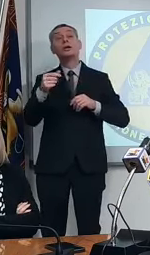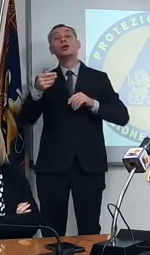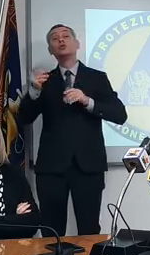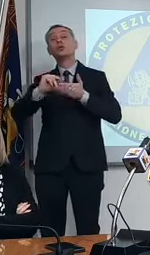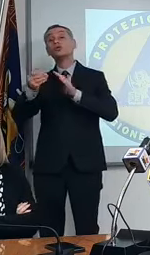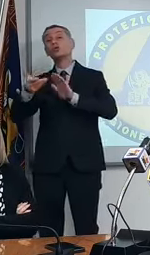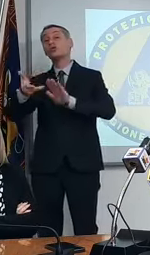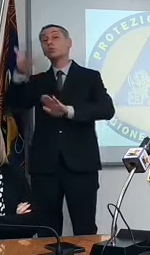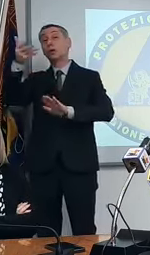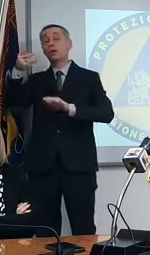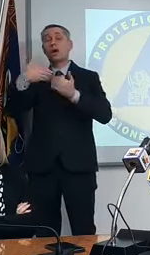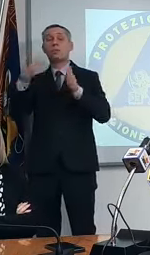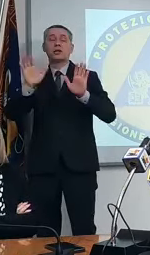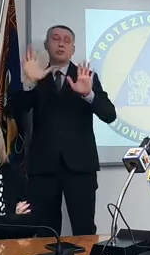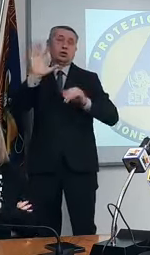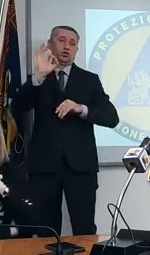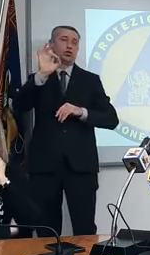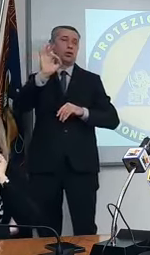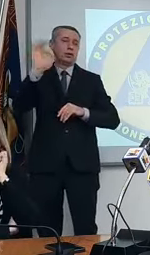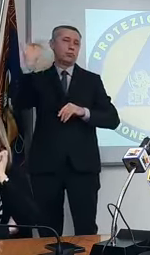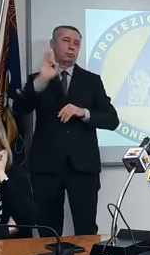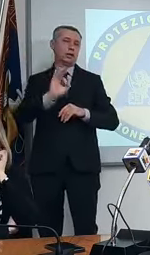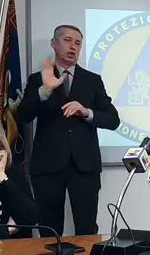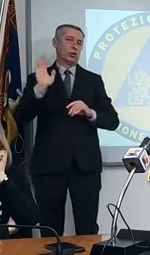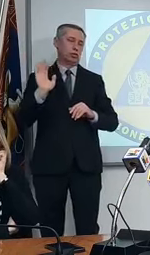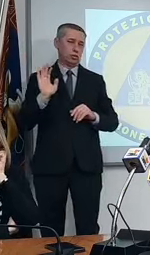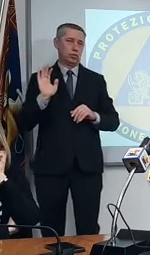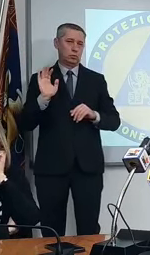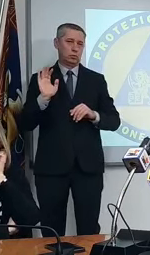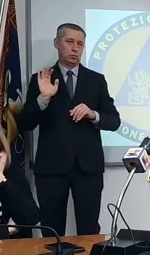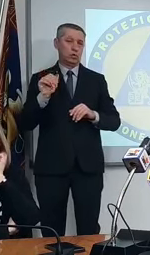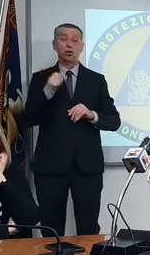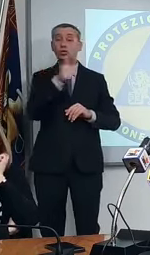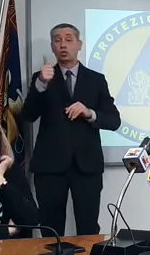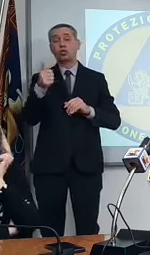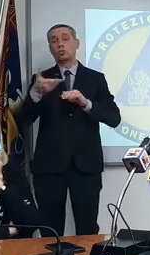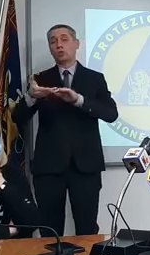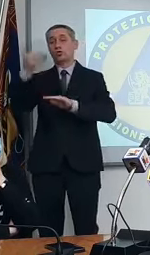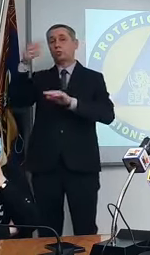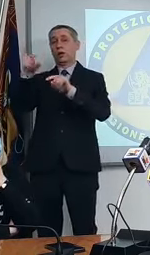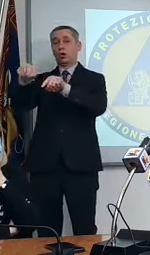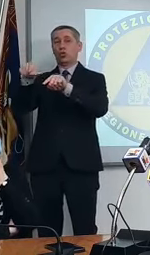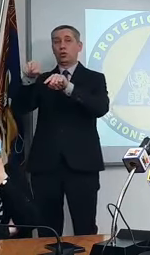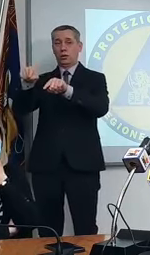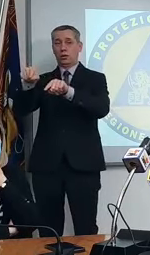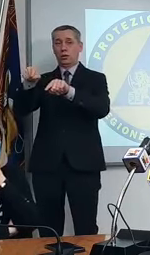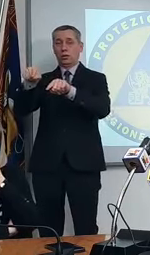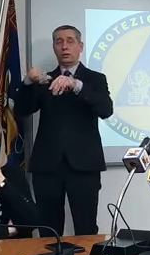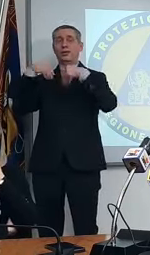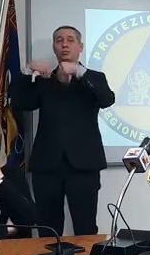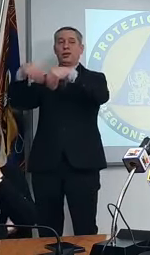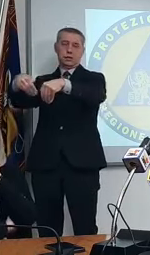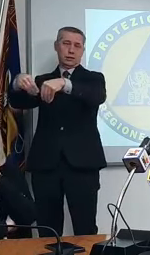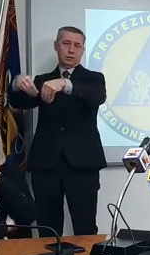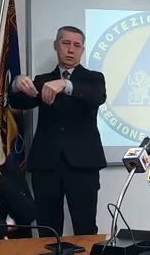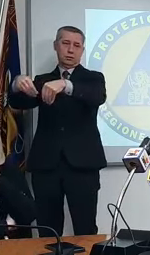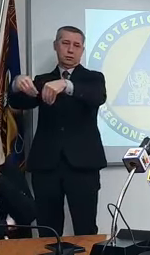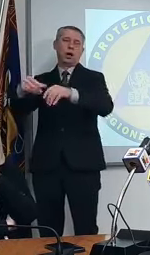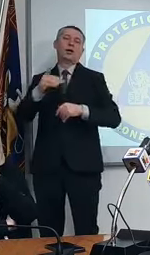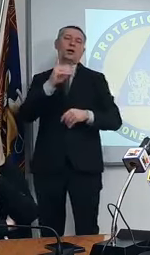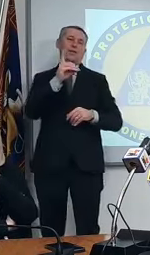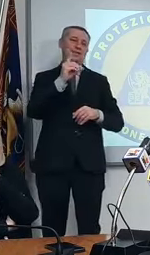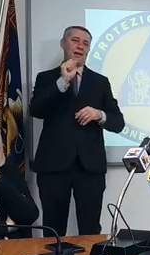al 50%, solo le superiori al 50% in presenza, quindi si fa la data al